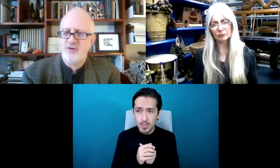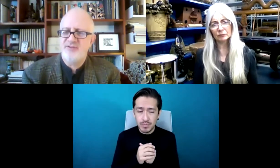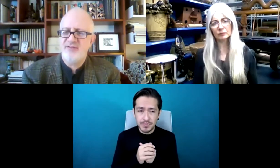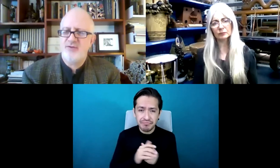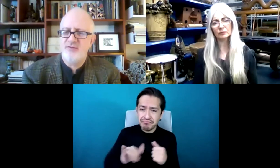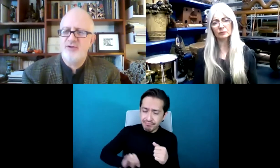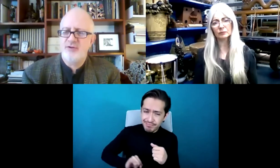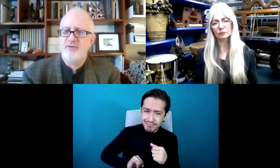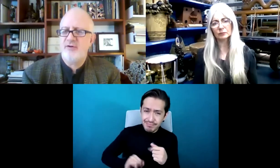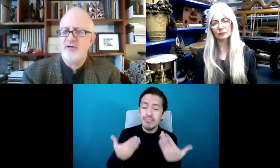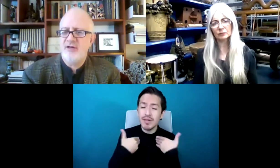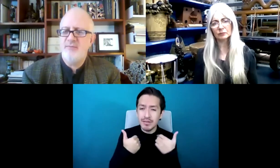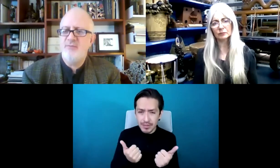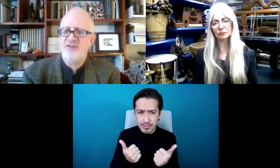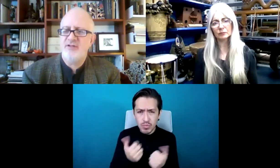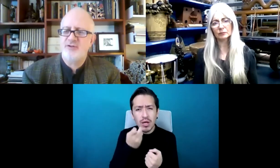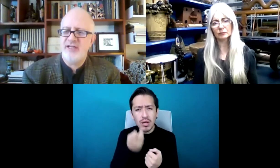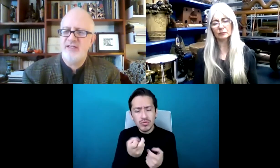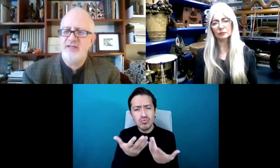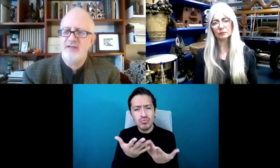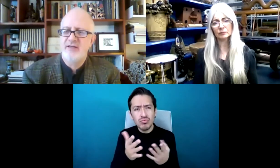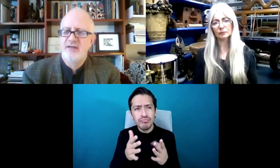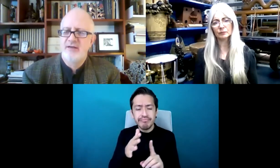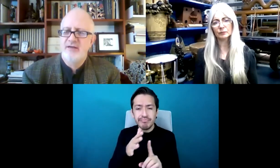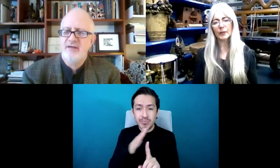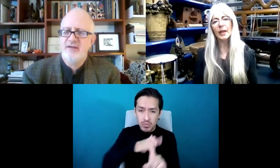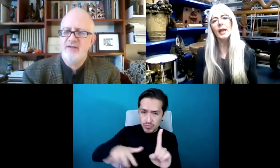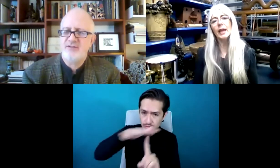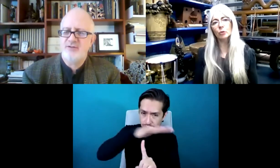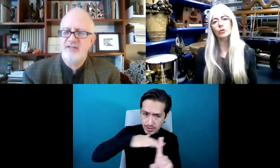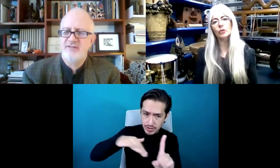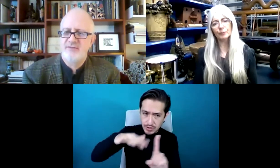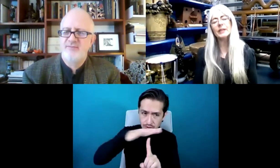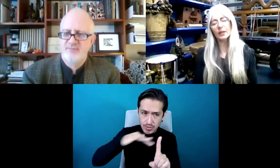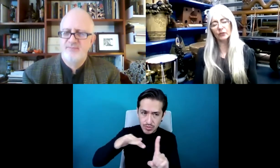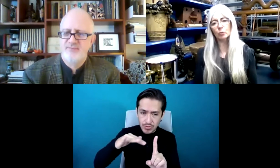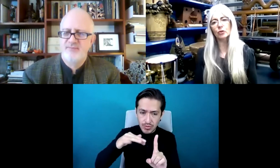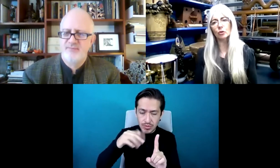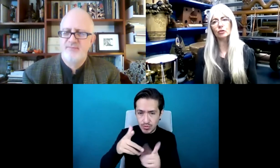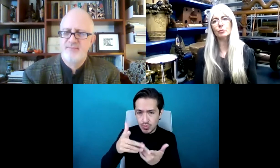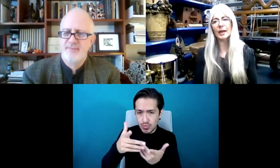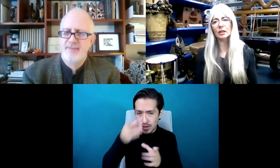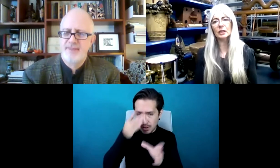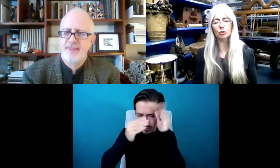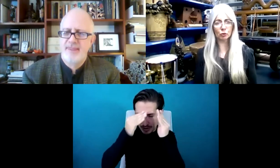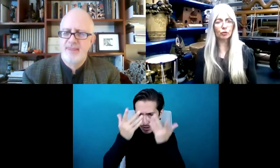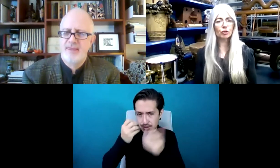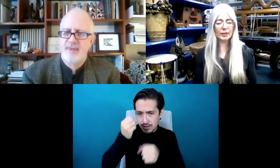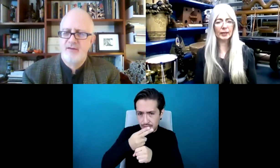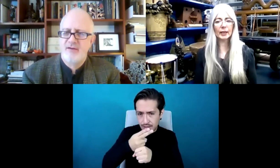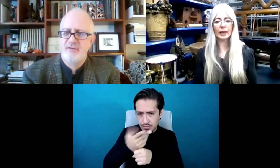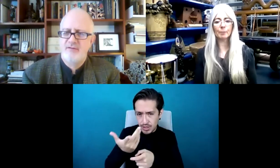Entendemos que ese fue el contexto de su capacitación musical temprana. Sí,